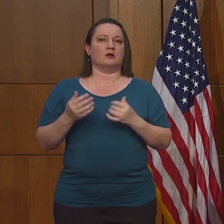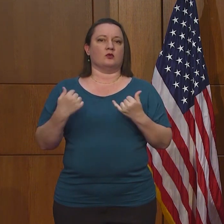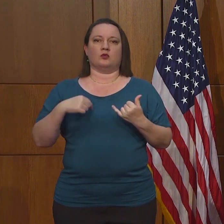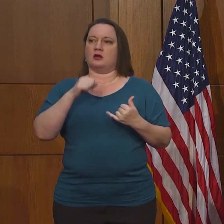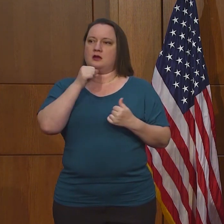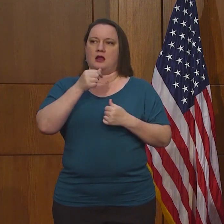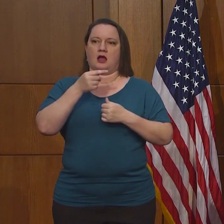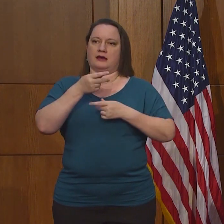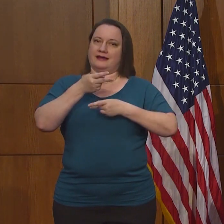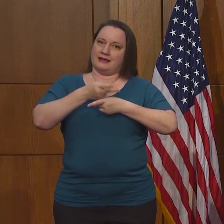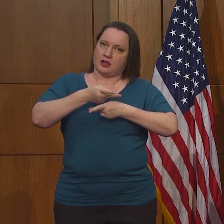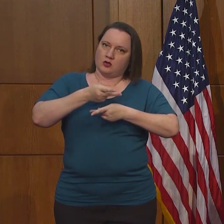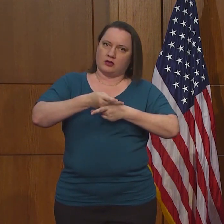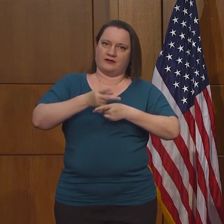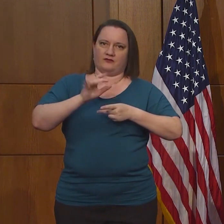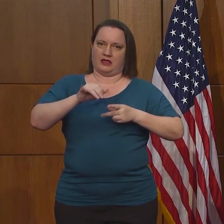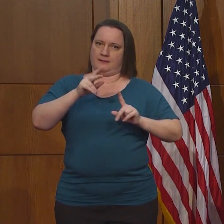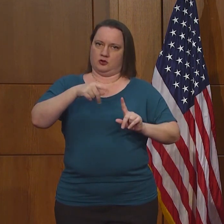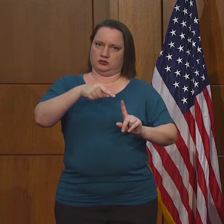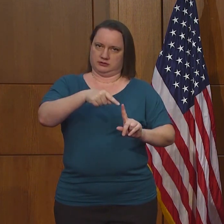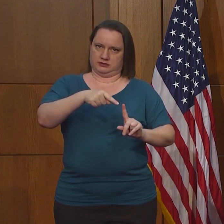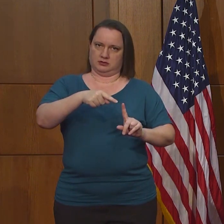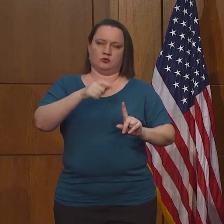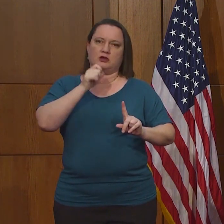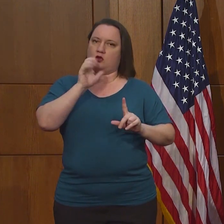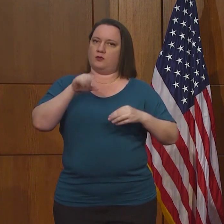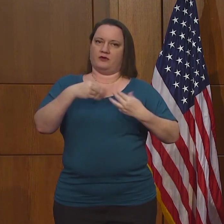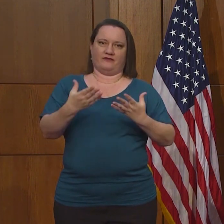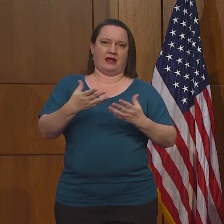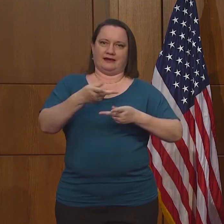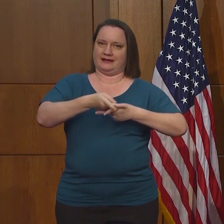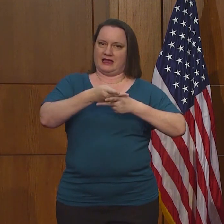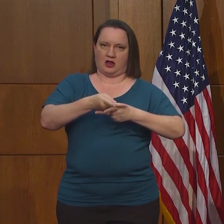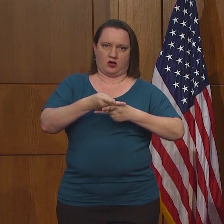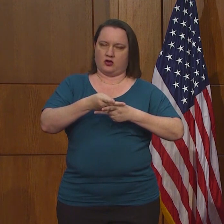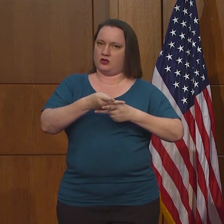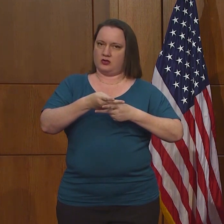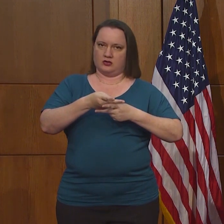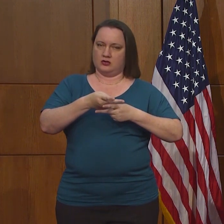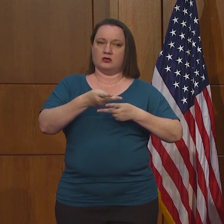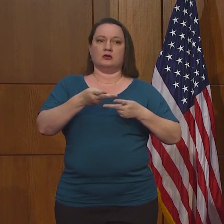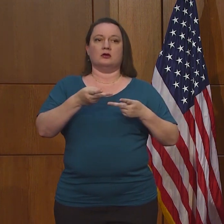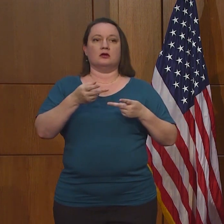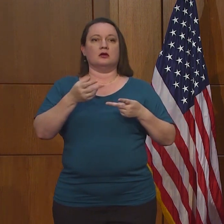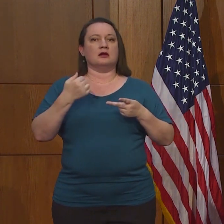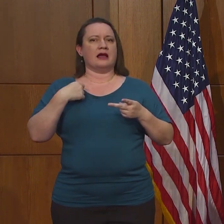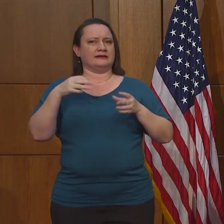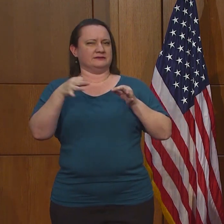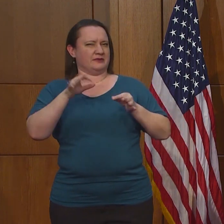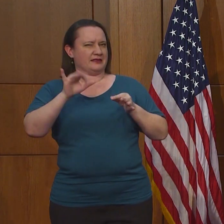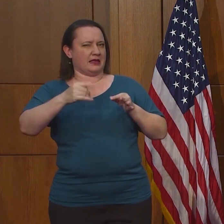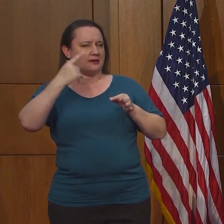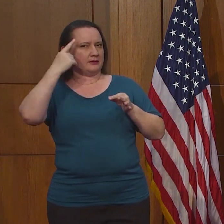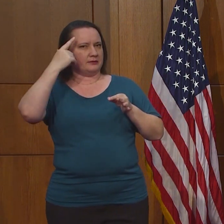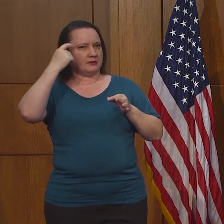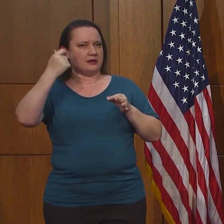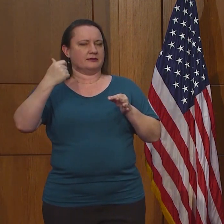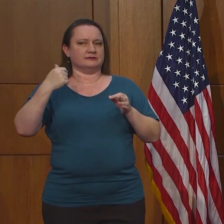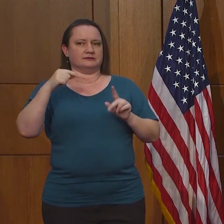estamos cuidando a los pacientes, no proveemos el cuidado de los pacientes. Y digo esto porque nosotros no